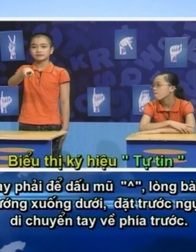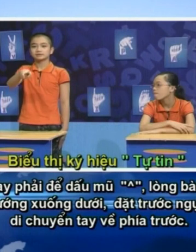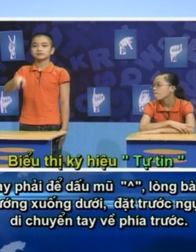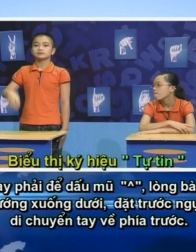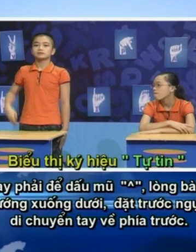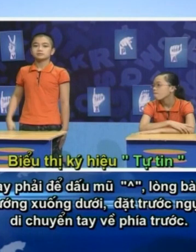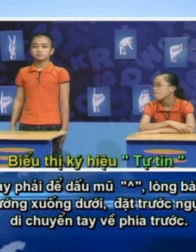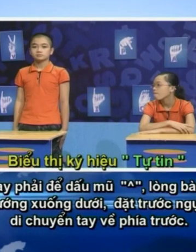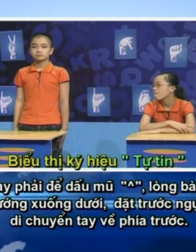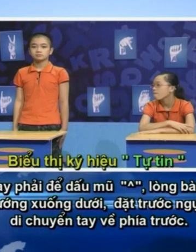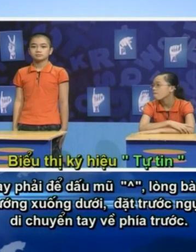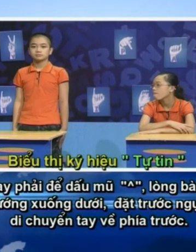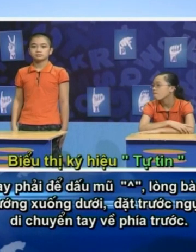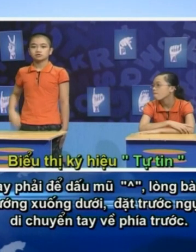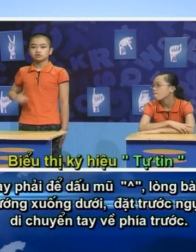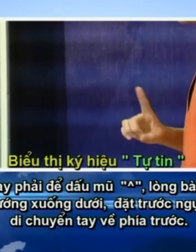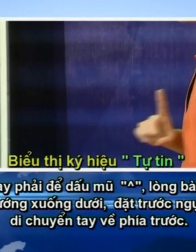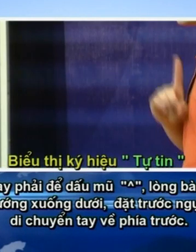Đặt trước ngực Di chuyển tay về phía trước